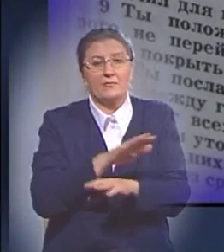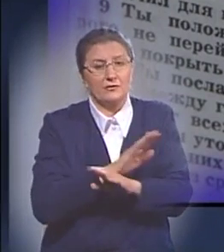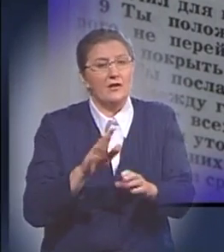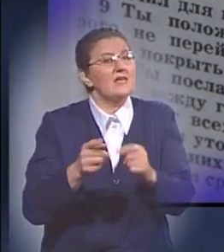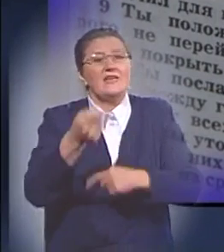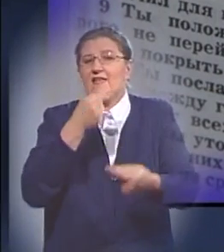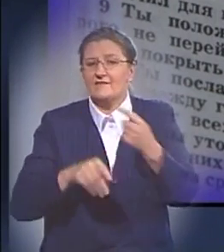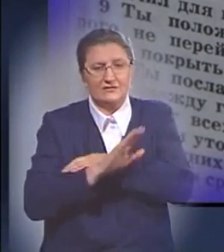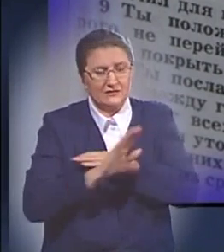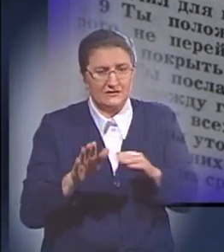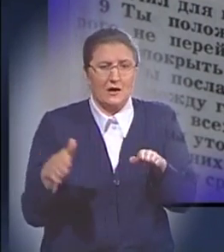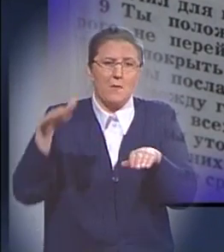не возвратятся покрыть землю.